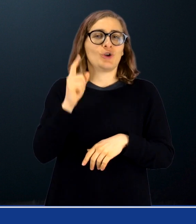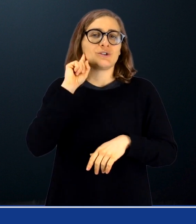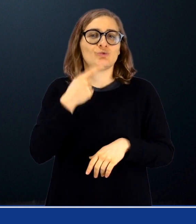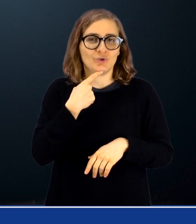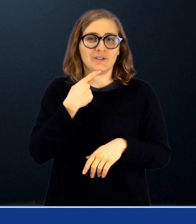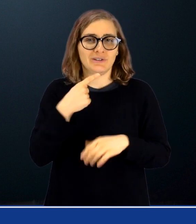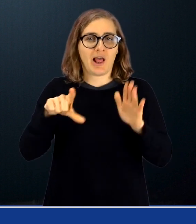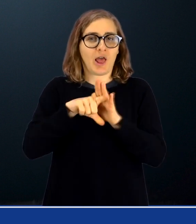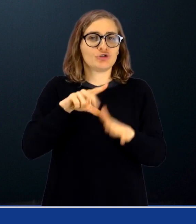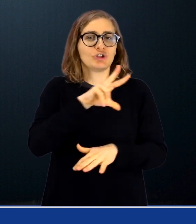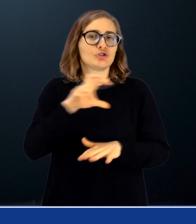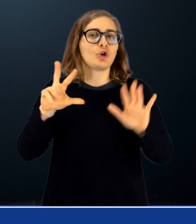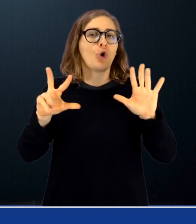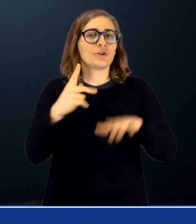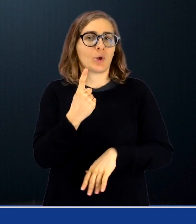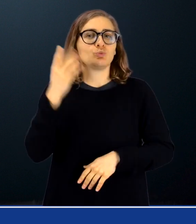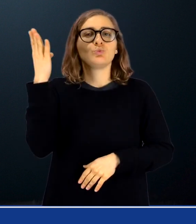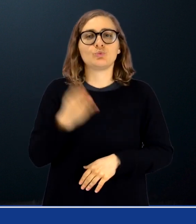381-70.